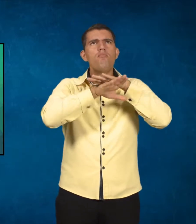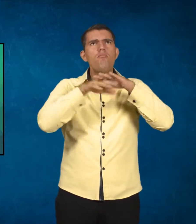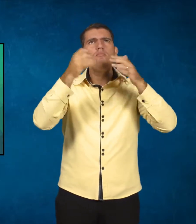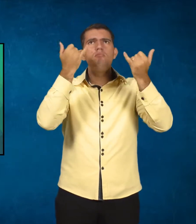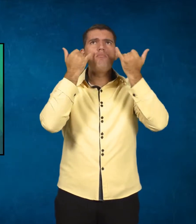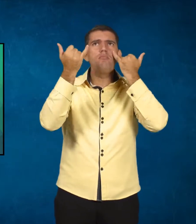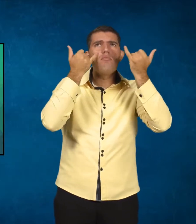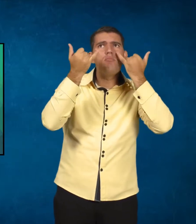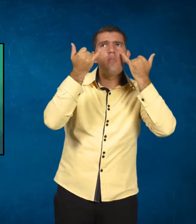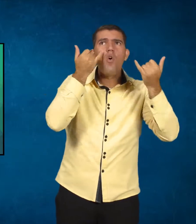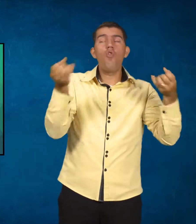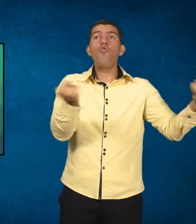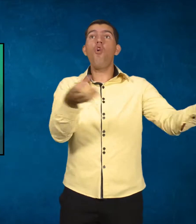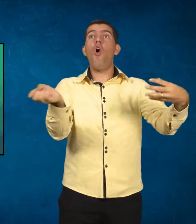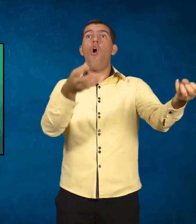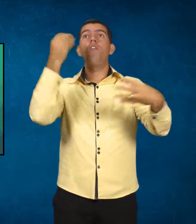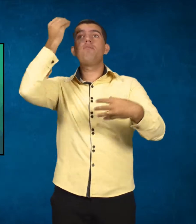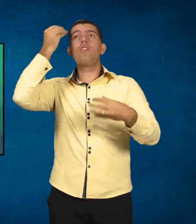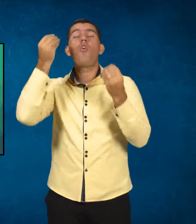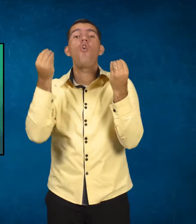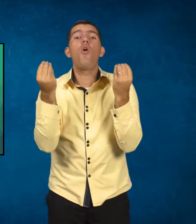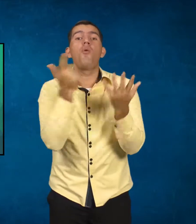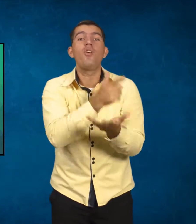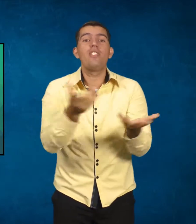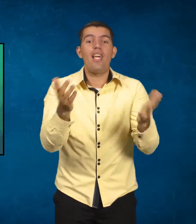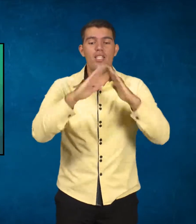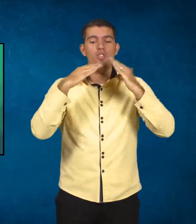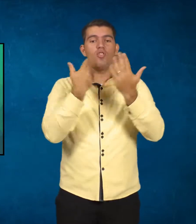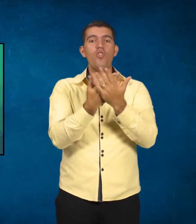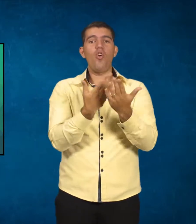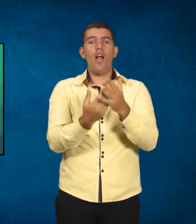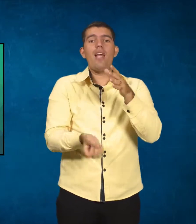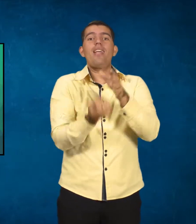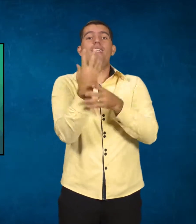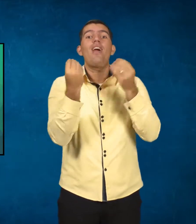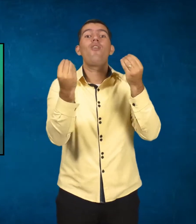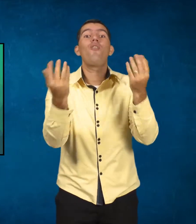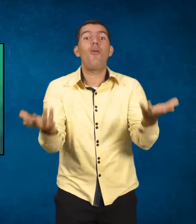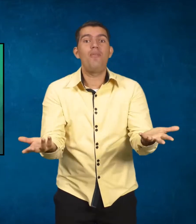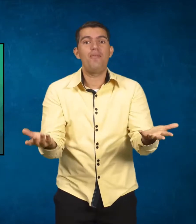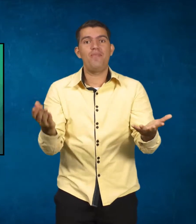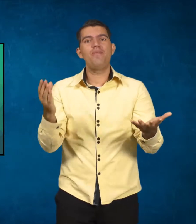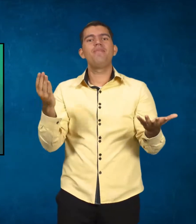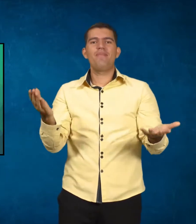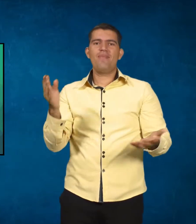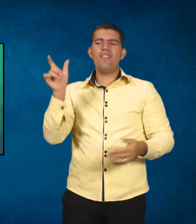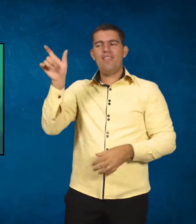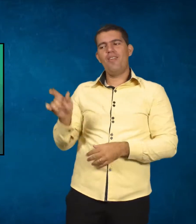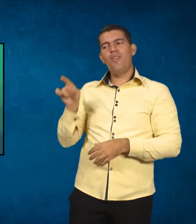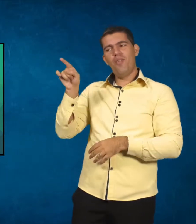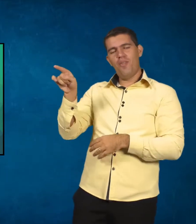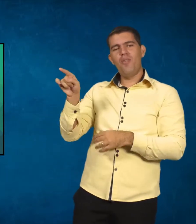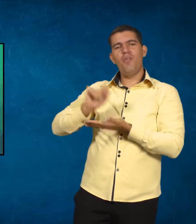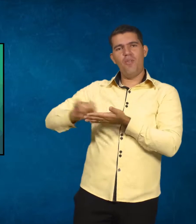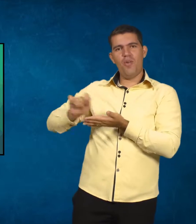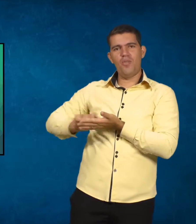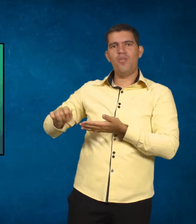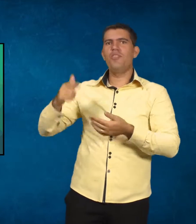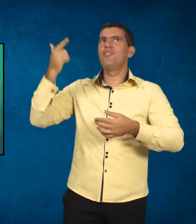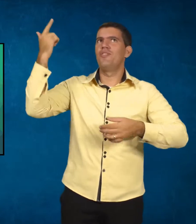experiências? Como que nós vamos dar conta disso? Como que a escola vai dar conta disso? E aí ele faz novamente, ele gosta muito de listas,